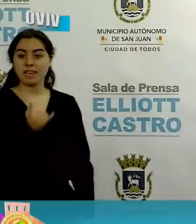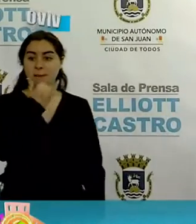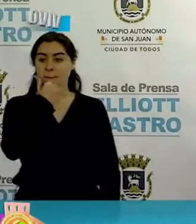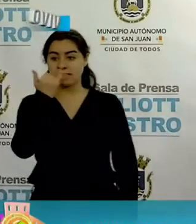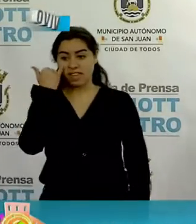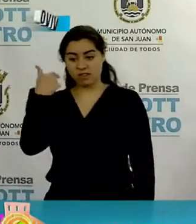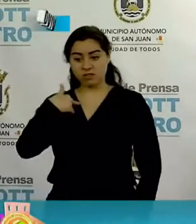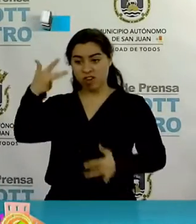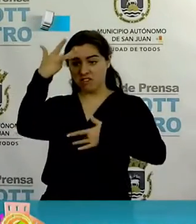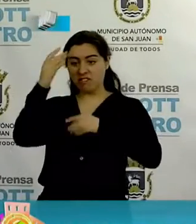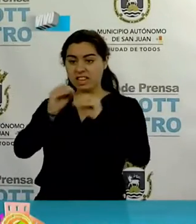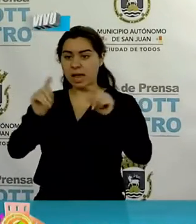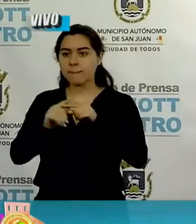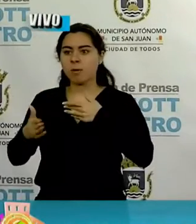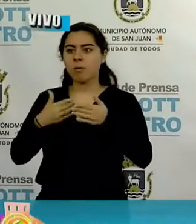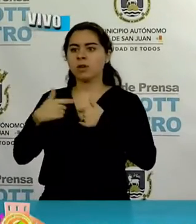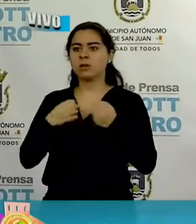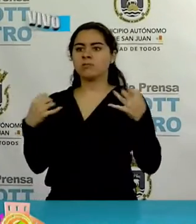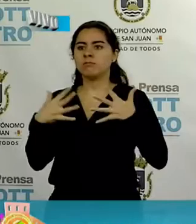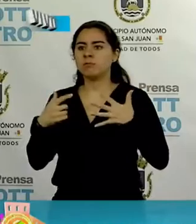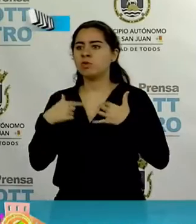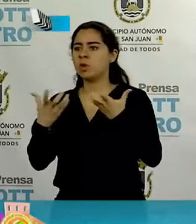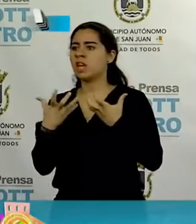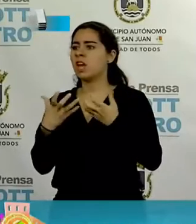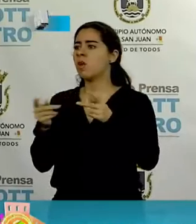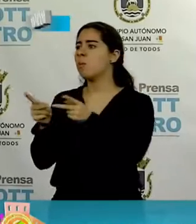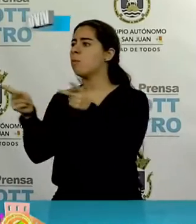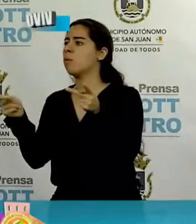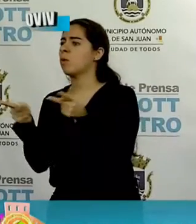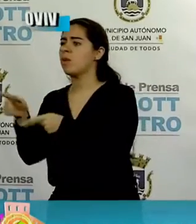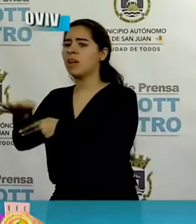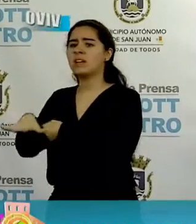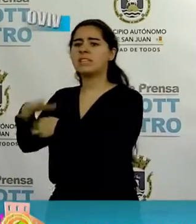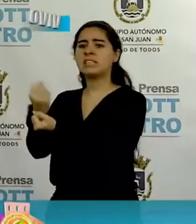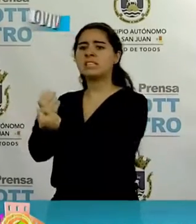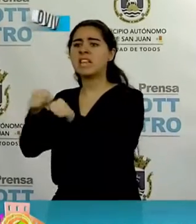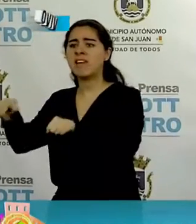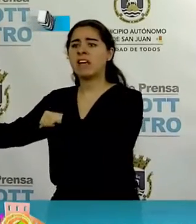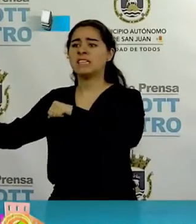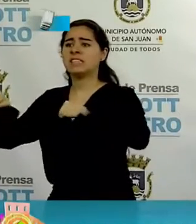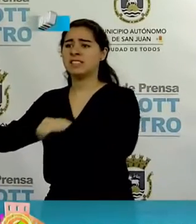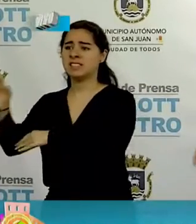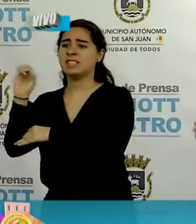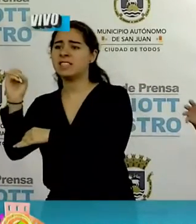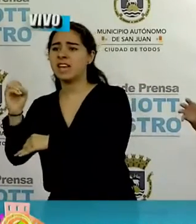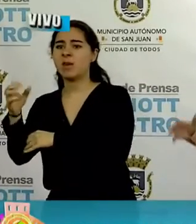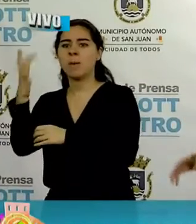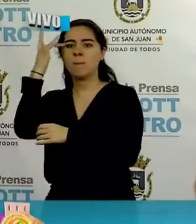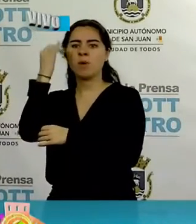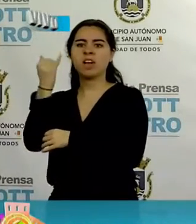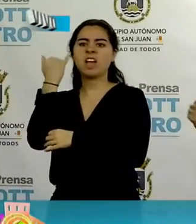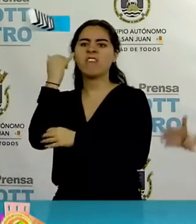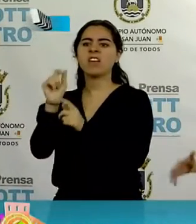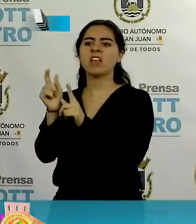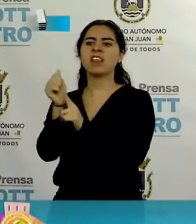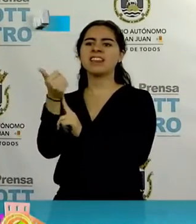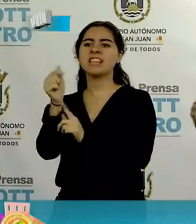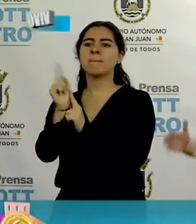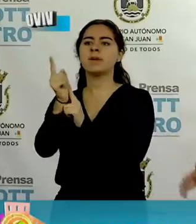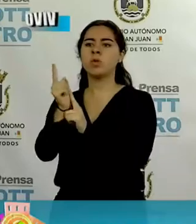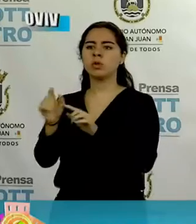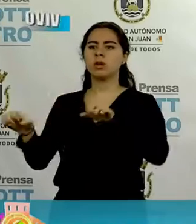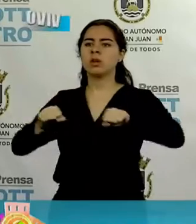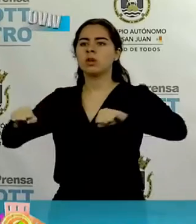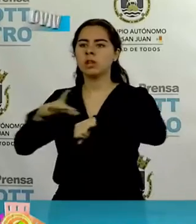quiero estar en un lugar donde no tiemble cada 10 minutos, 30